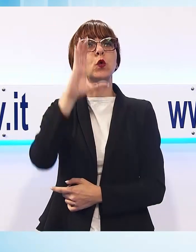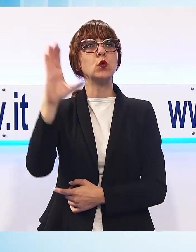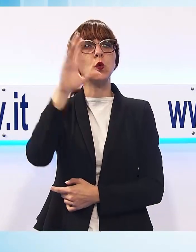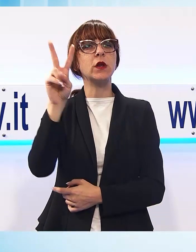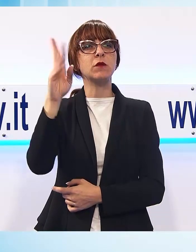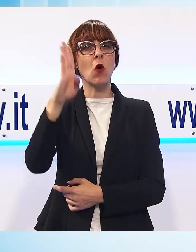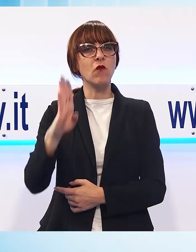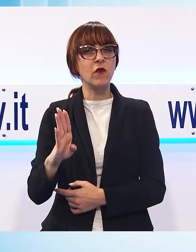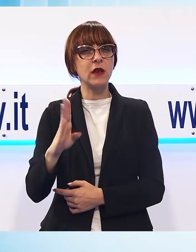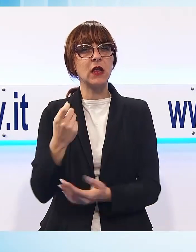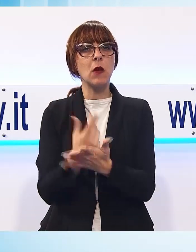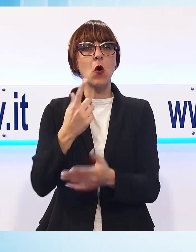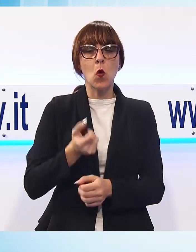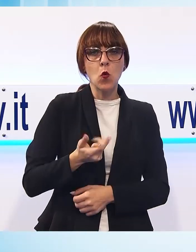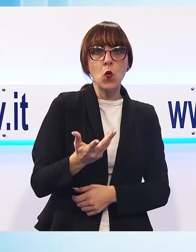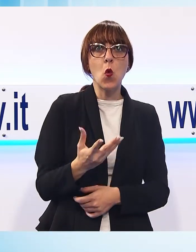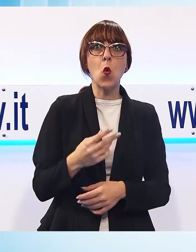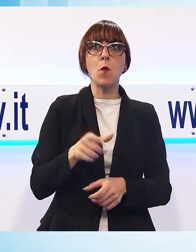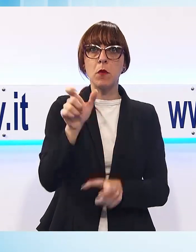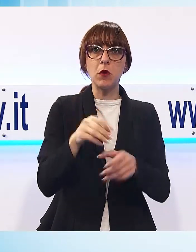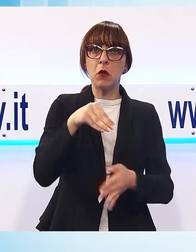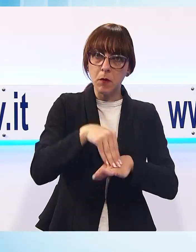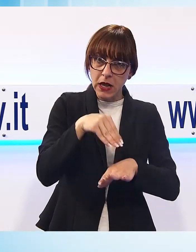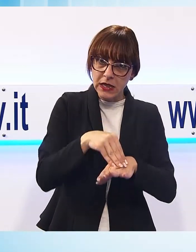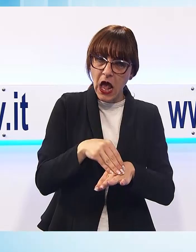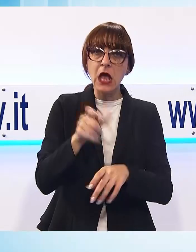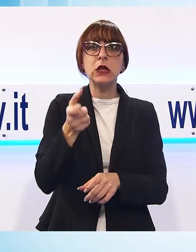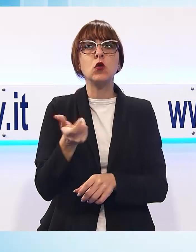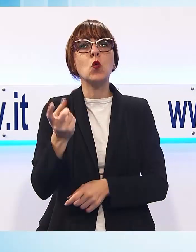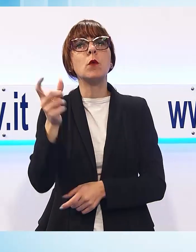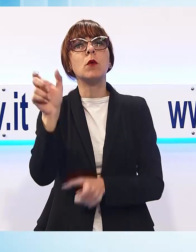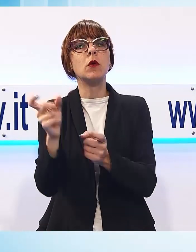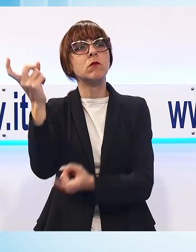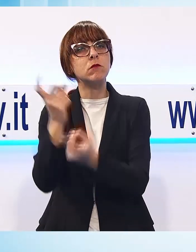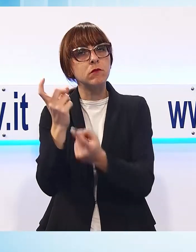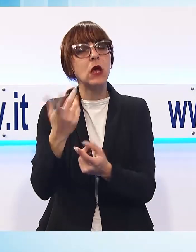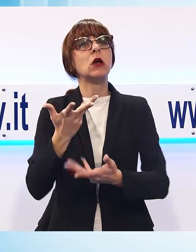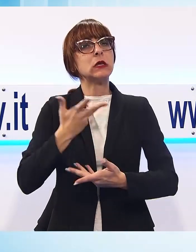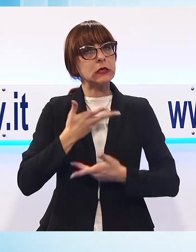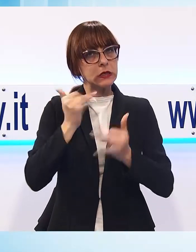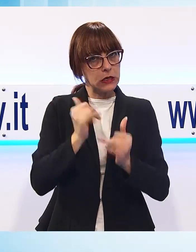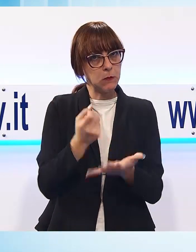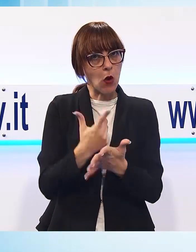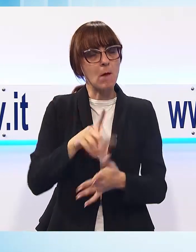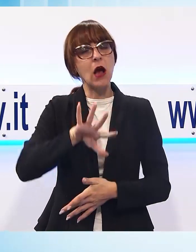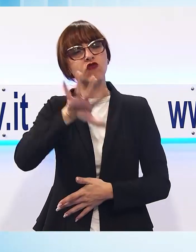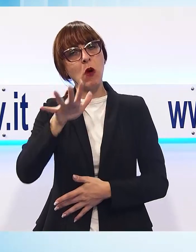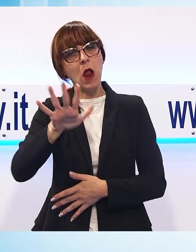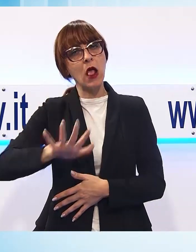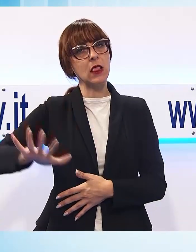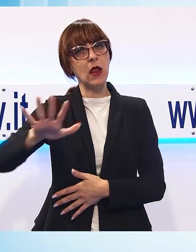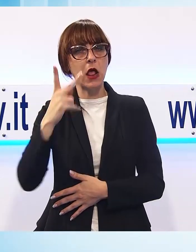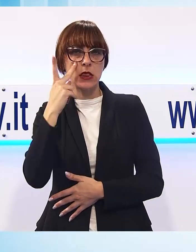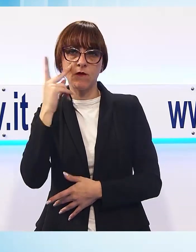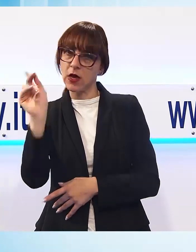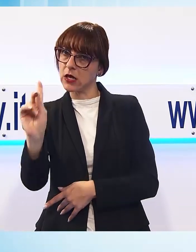solo sul numero di arrivi e presenze. C'è una zona d'ombra fatta di svariate professionalità che non si vedono, ma che costituiscono lo